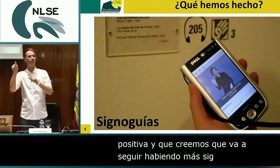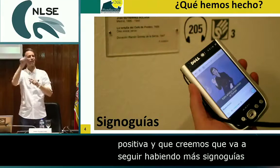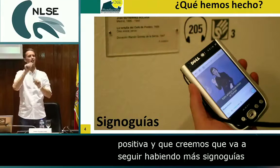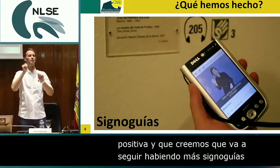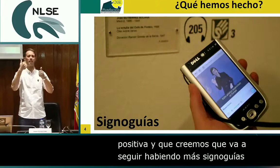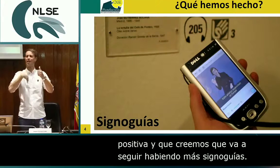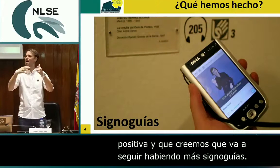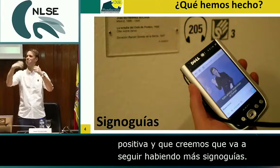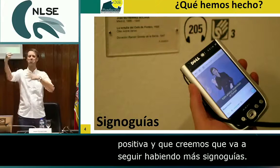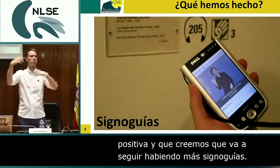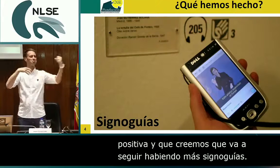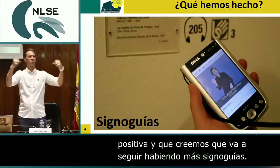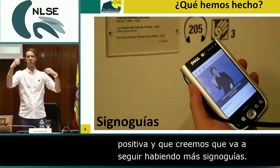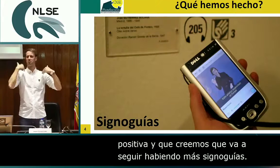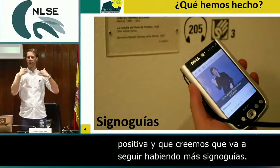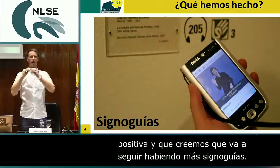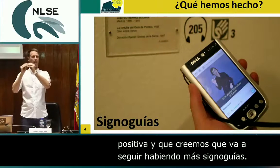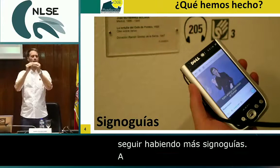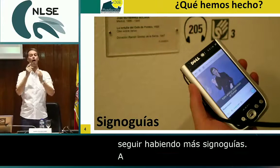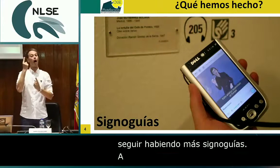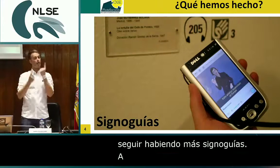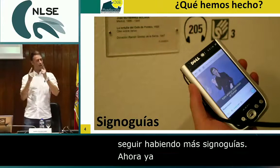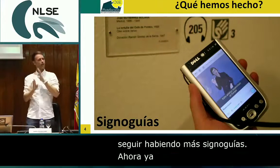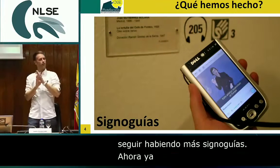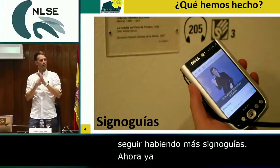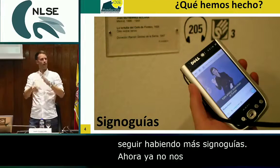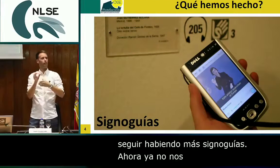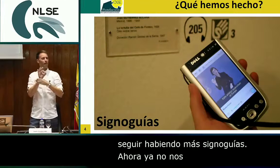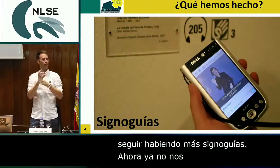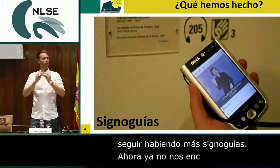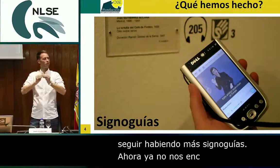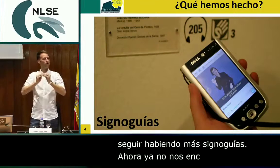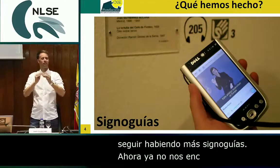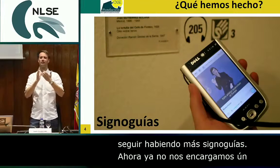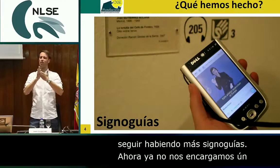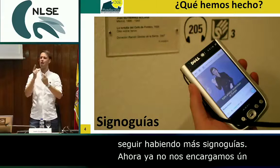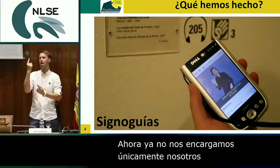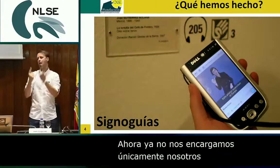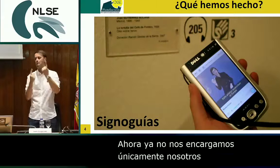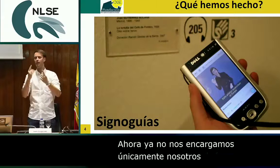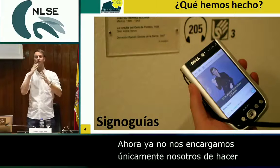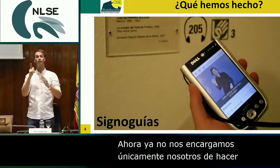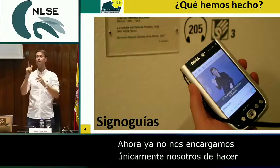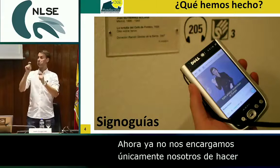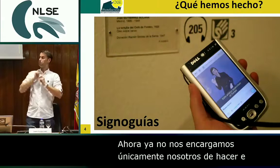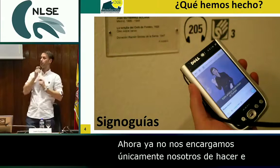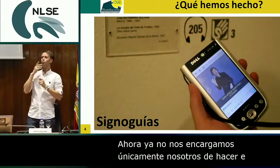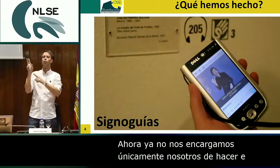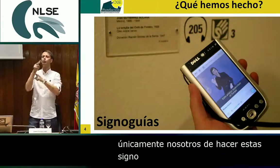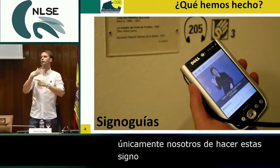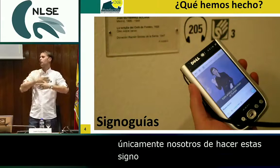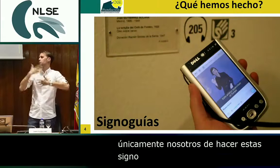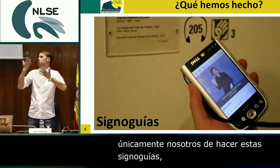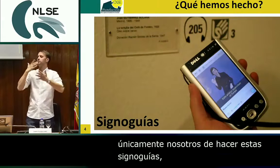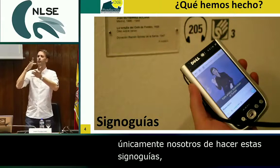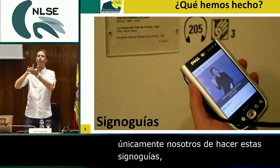Ahora ya no nos encargamos únicamente nosotros de hacer estas signoguías, sino que se ha derivado para que federaciones y asociaciones hagan signoguías de sus